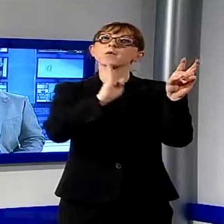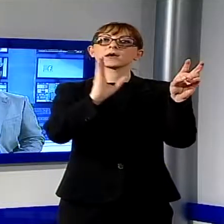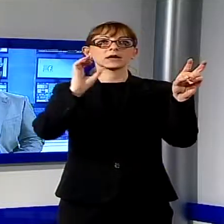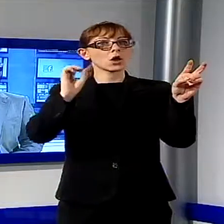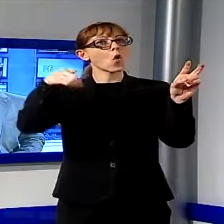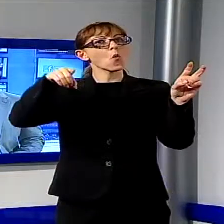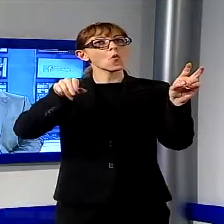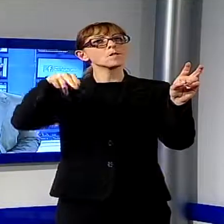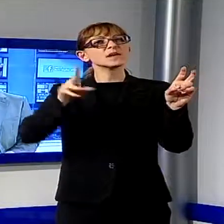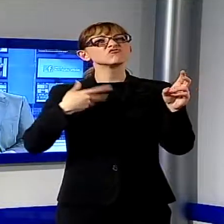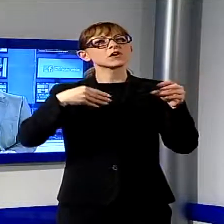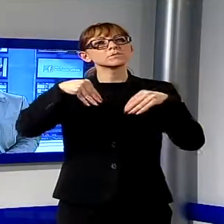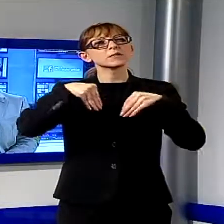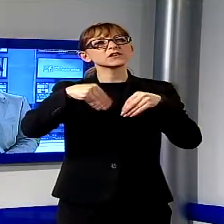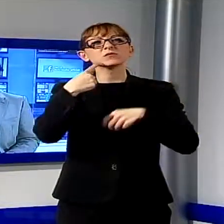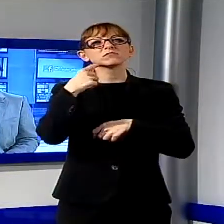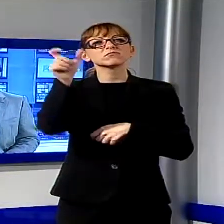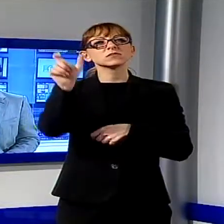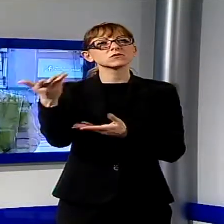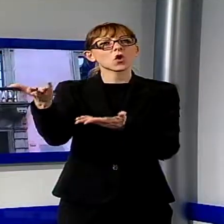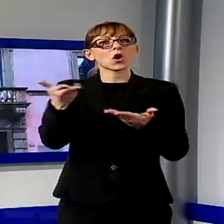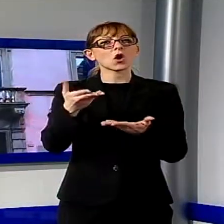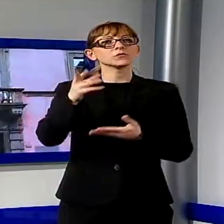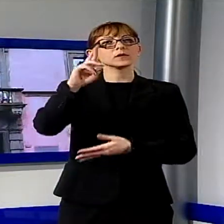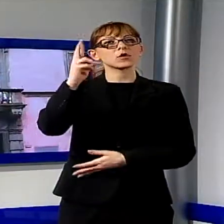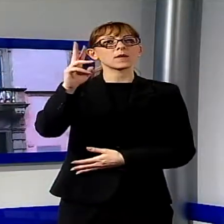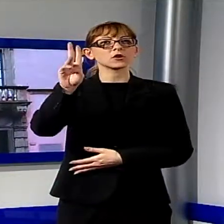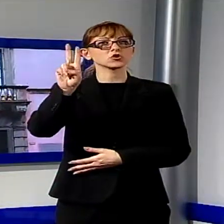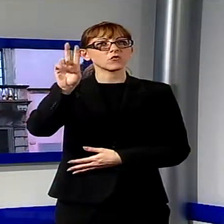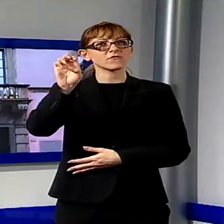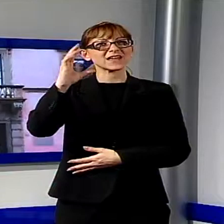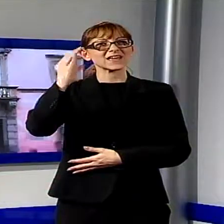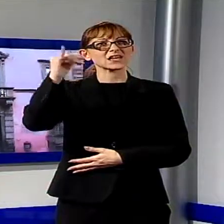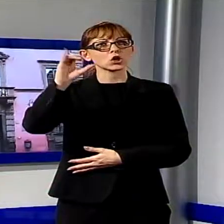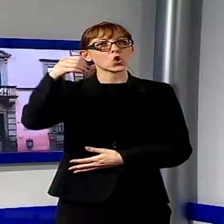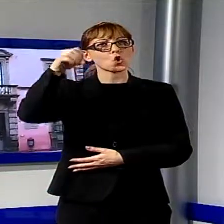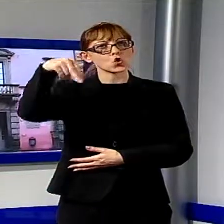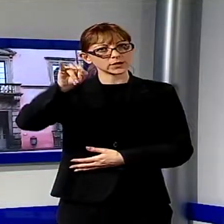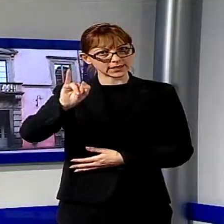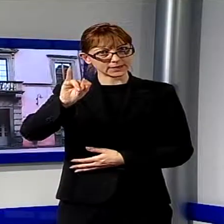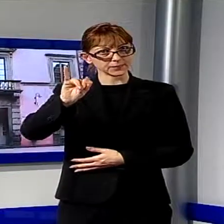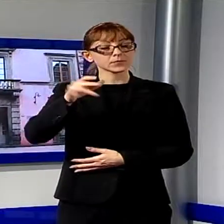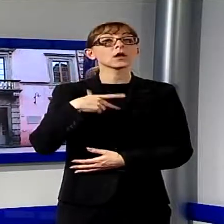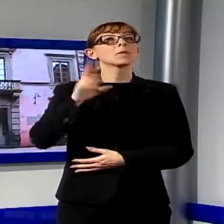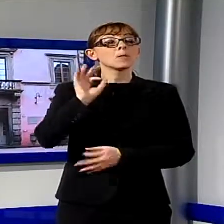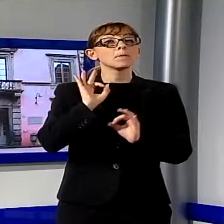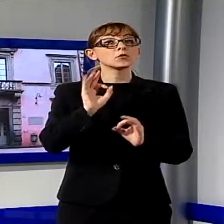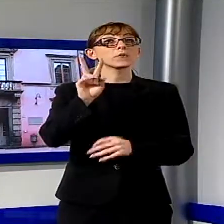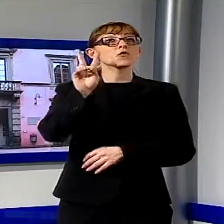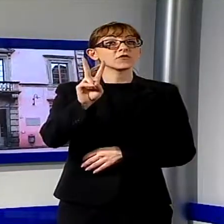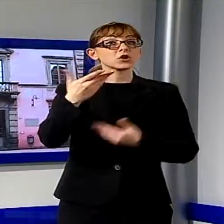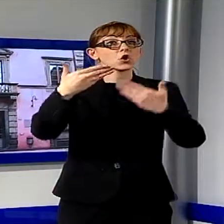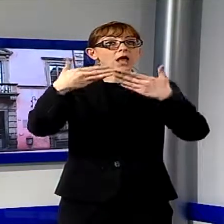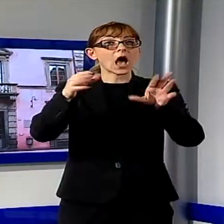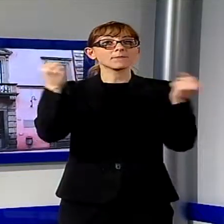vedrà la partecipazione di Roberto Vecchioni. Sarà il cantautore Roberto Vecchioni ad aprire la serie di